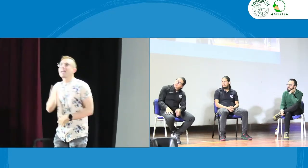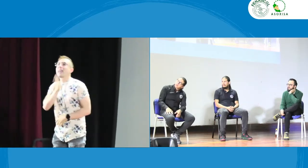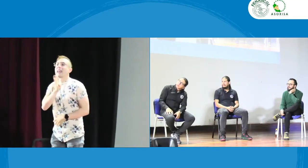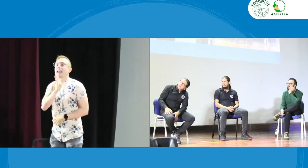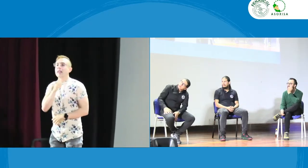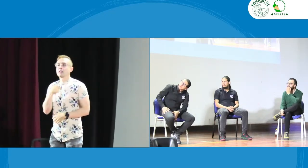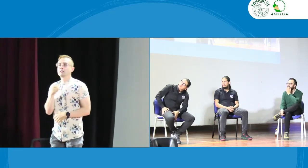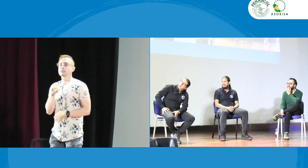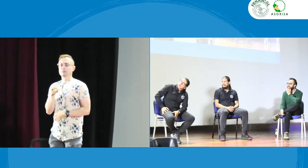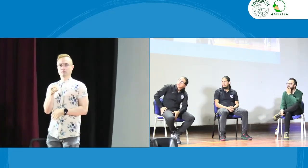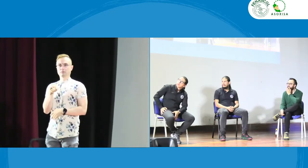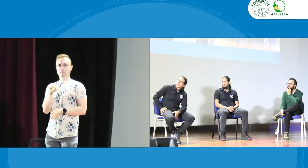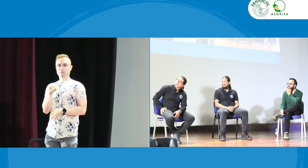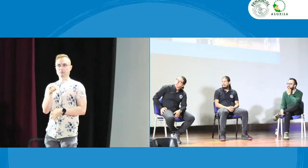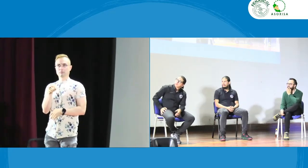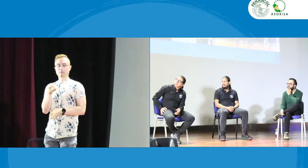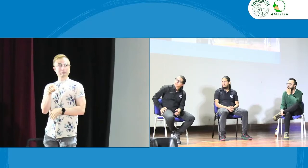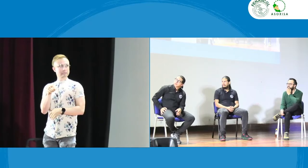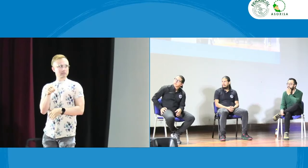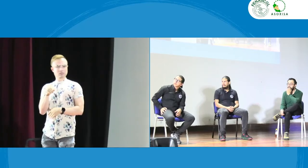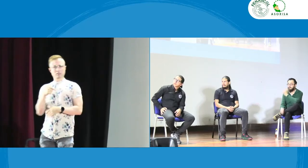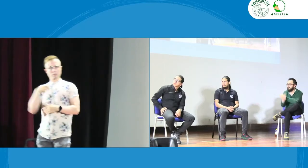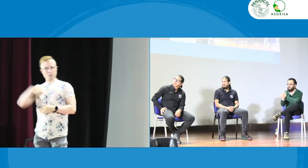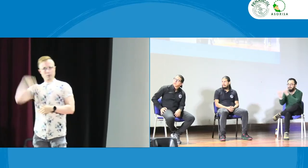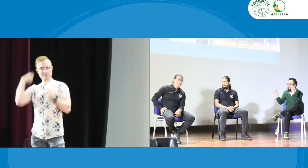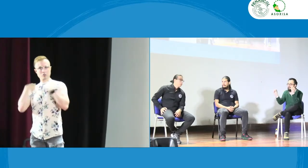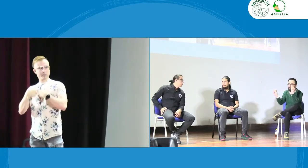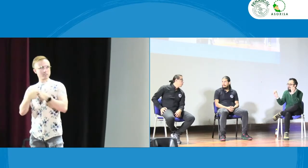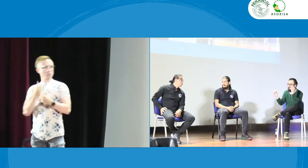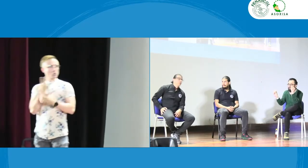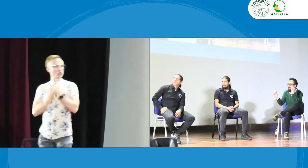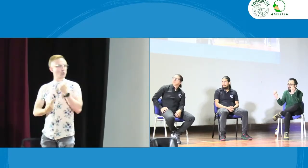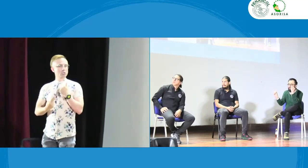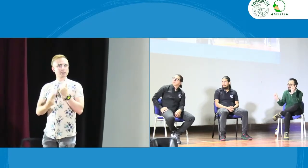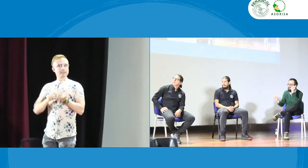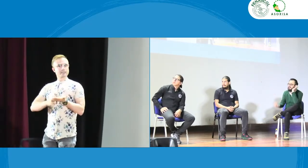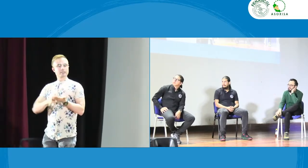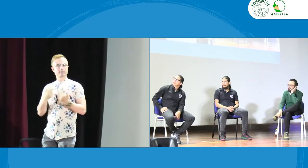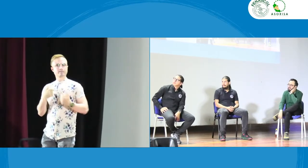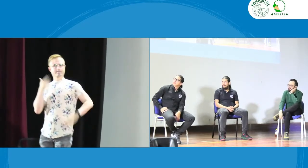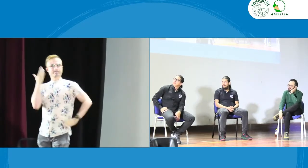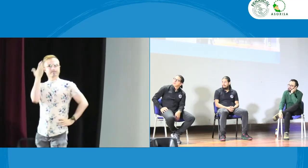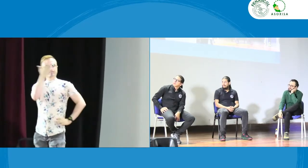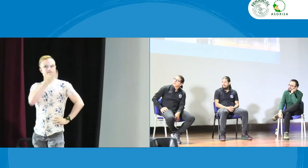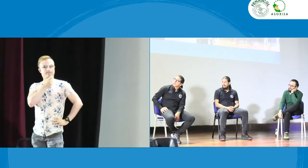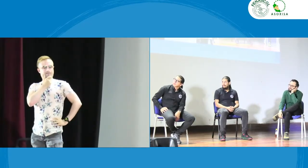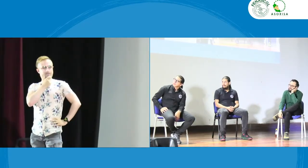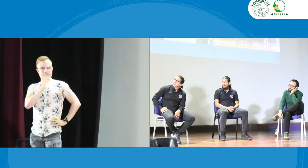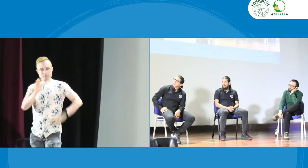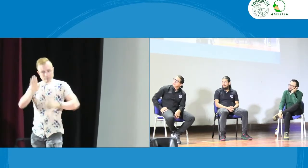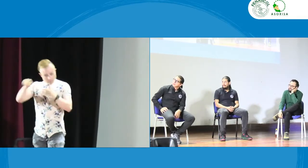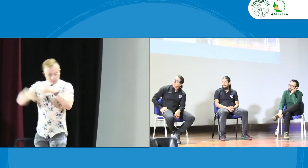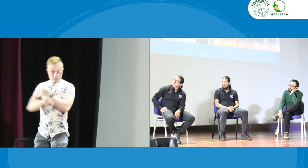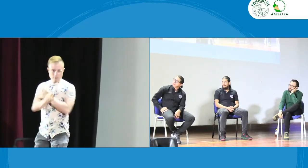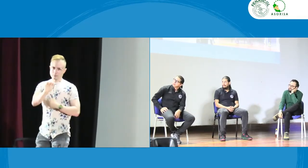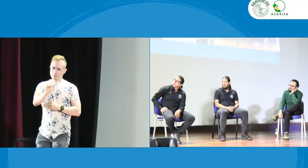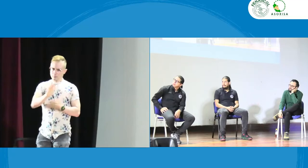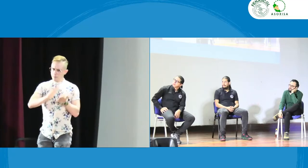en este momento en la universidad tenía un servicio de interpretación durante la prestación del servicio